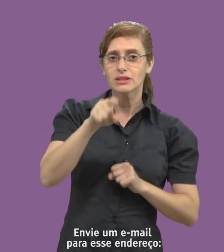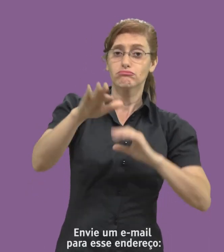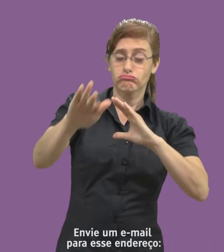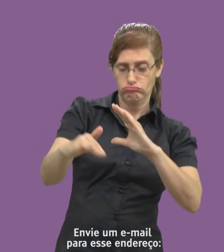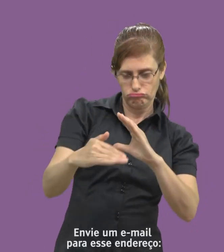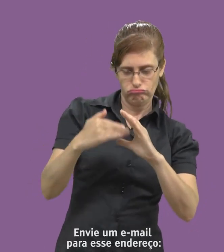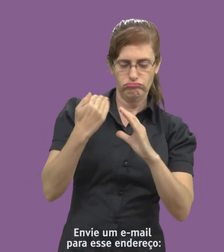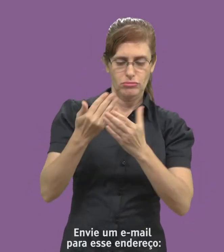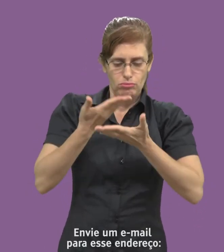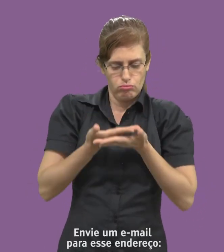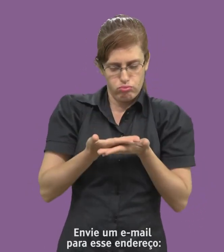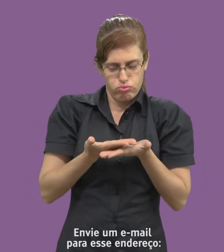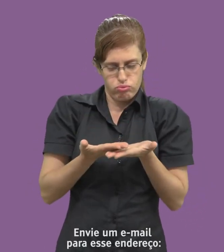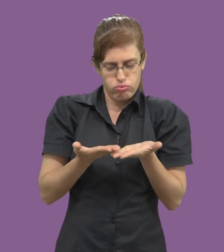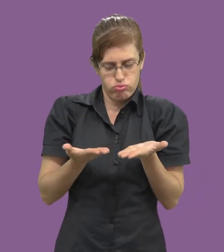Envie um e-mail para esse endereço.